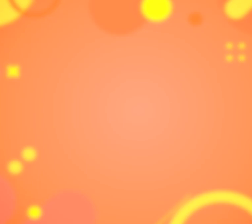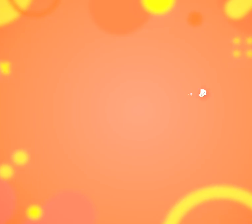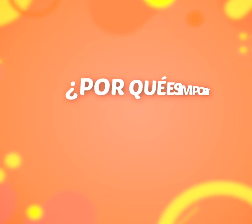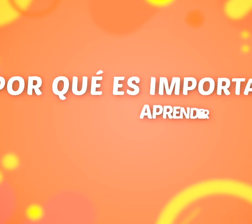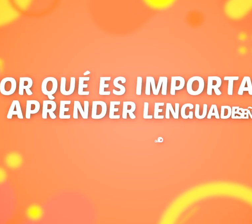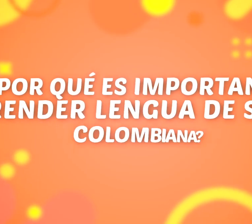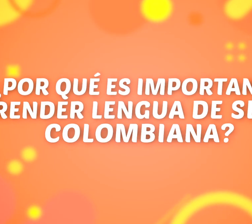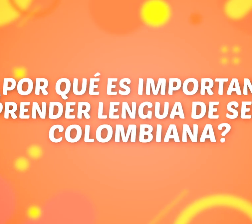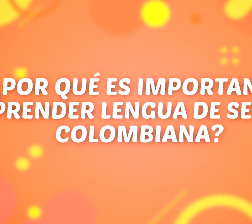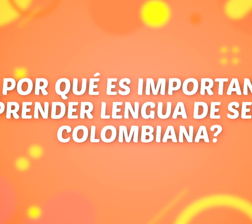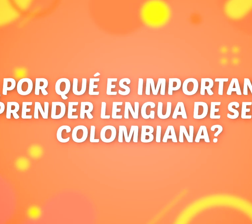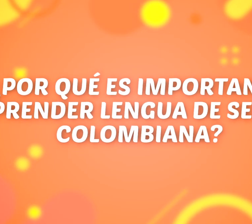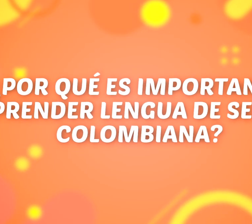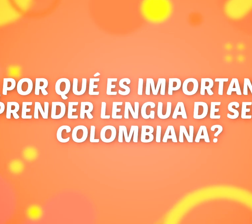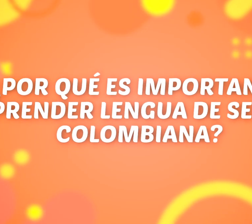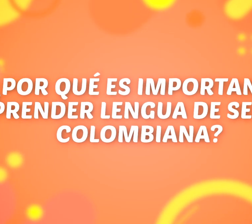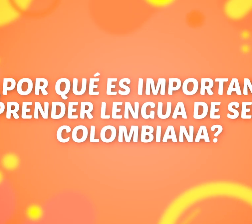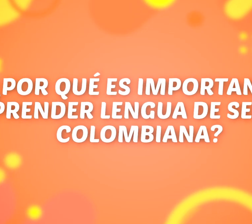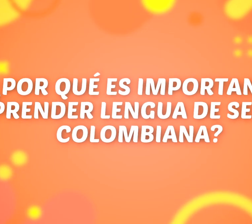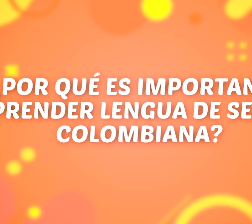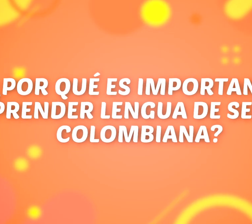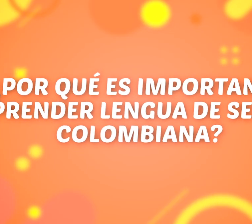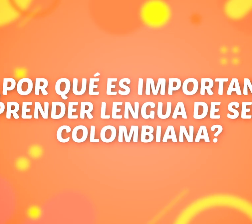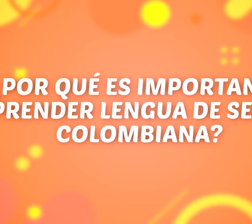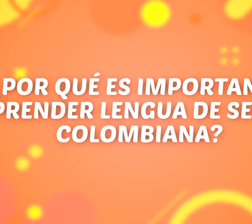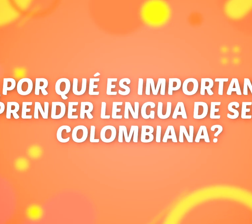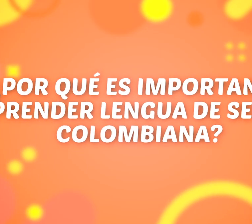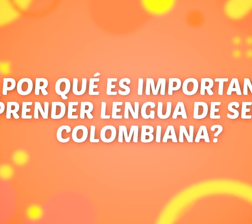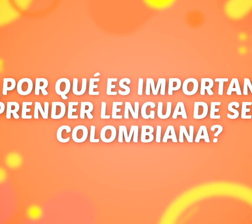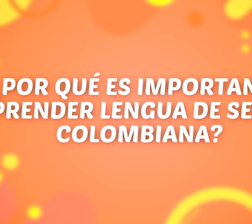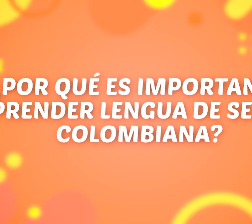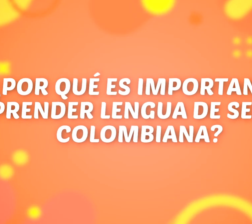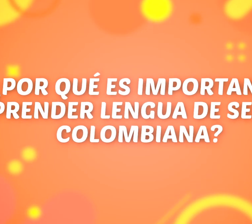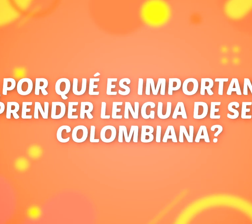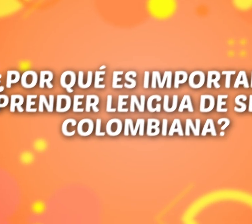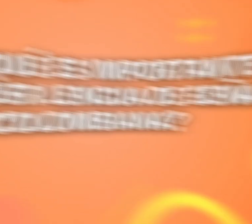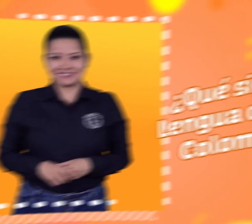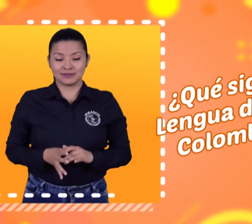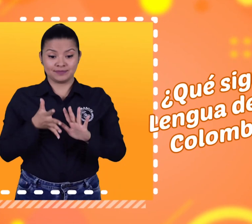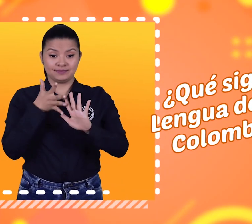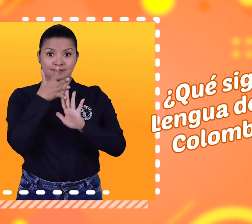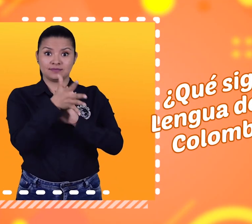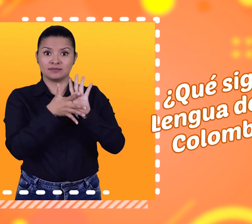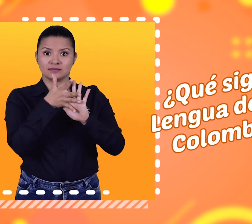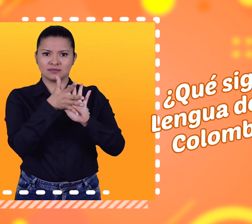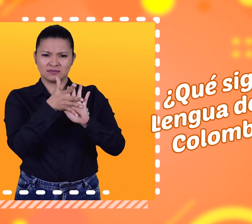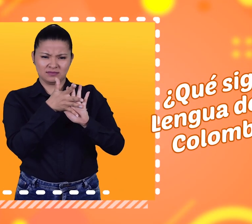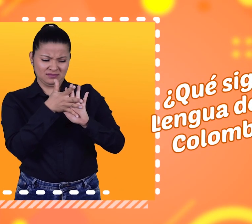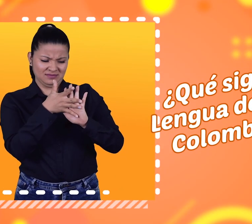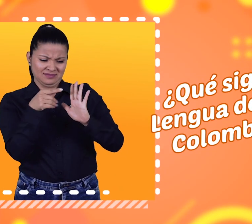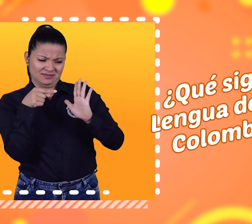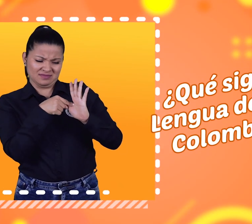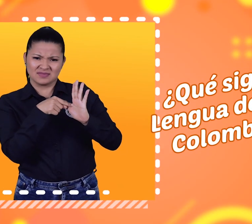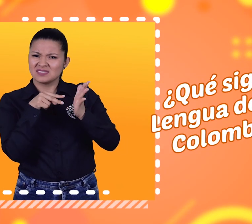¿Por qué es importante aprender lengua de señas colombiana? ¿Qué significa la lengua de señas colombiana?